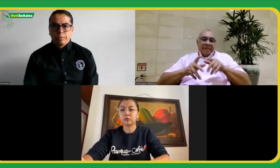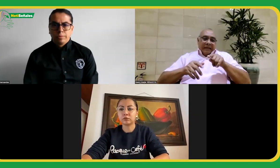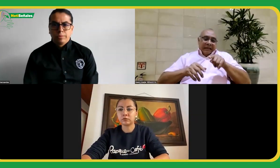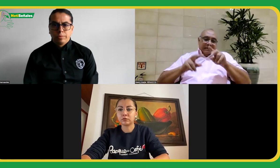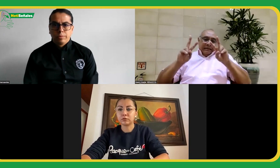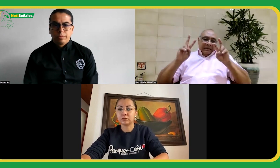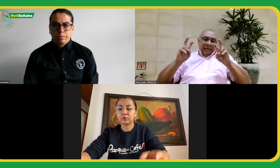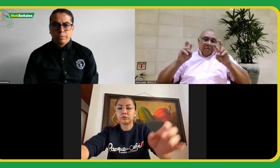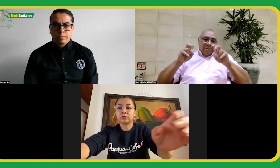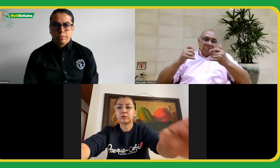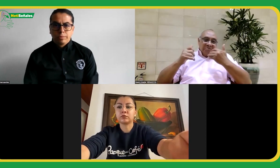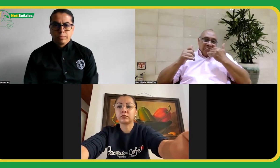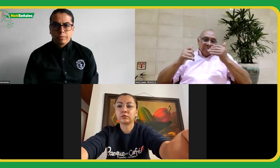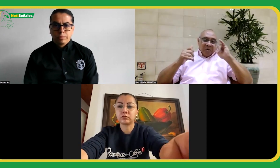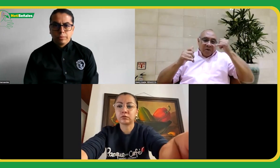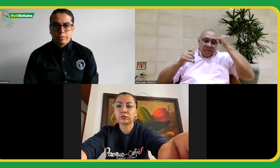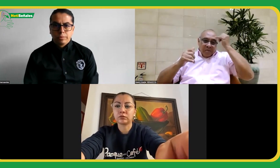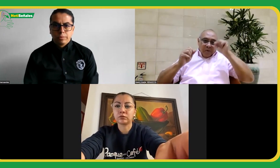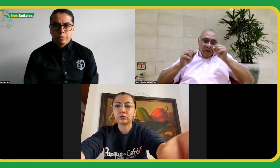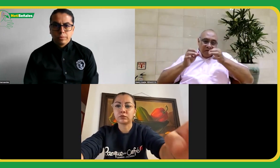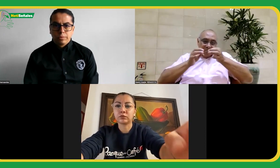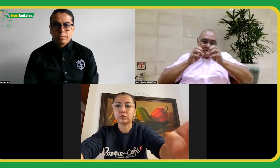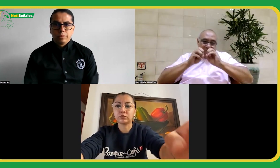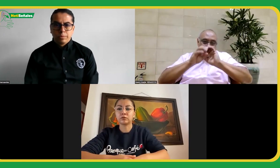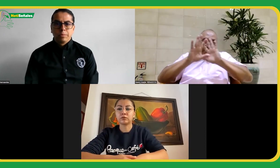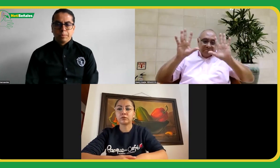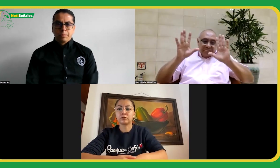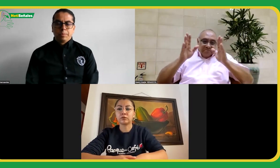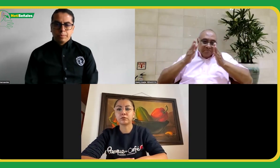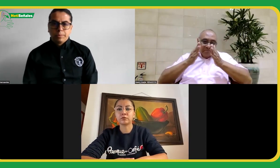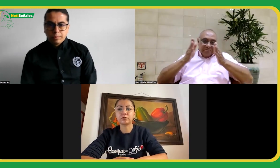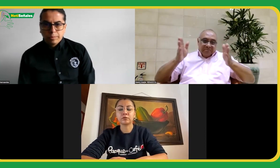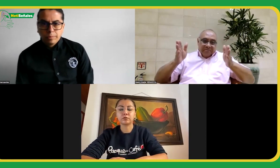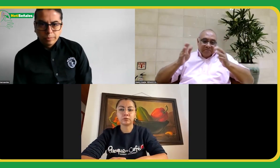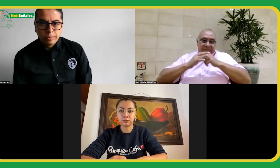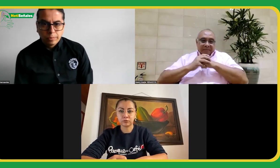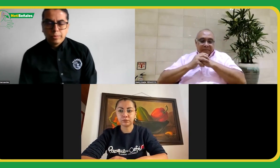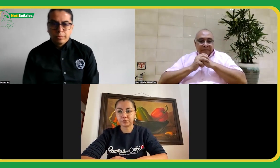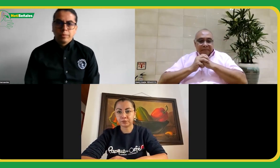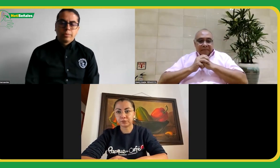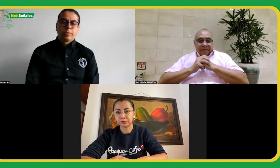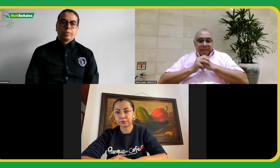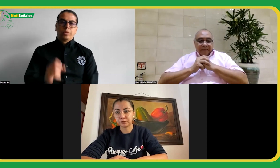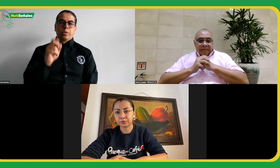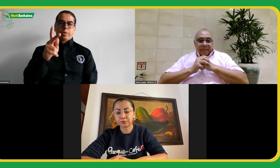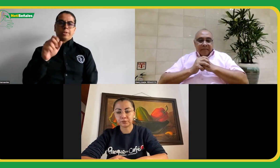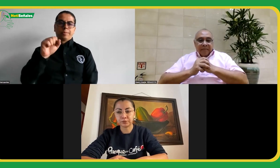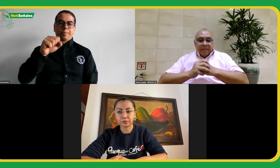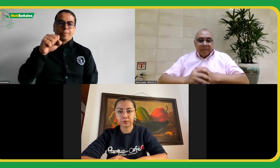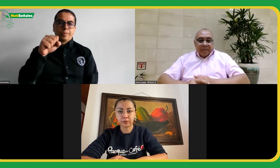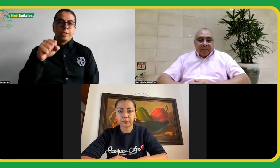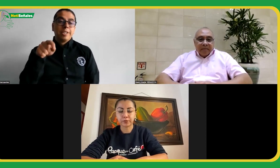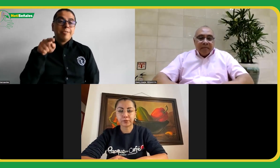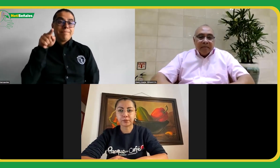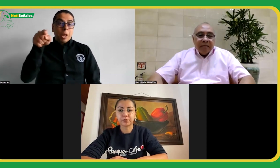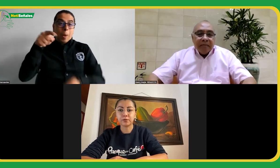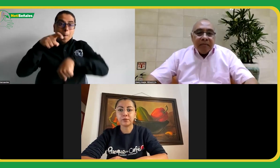Frente a este tema no sé si Joaquín pueda explicar, aclarar un poco más al respecto. Ok, sí. En ese momento de la